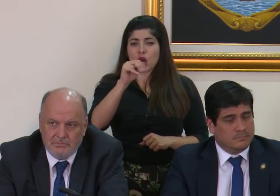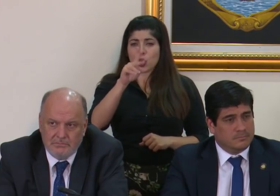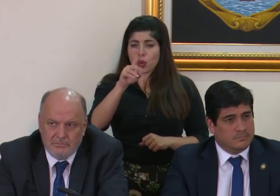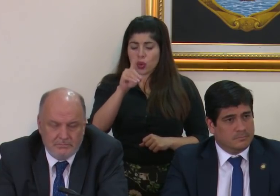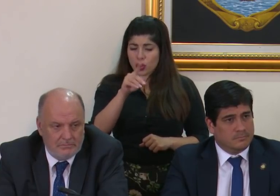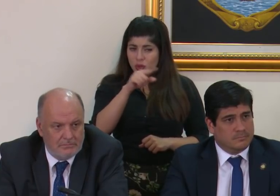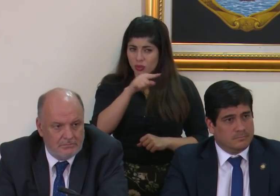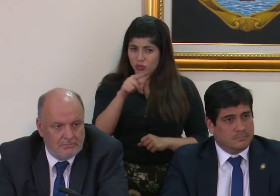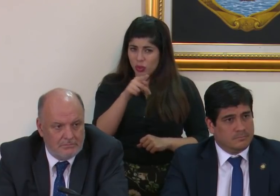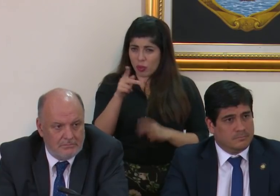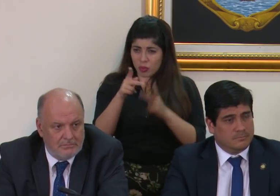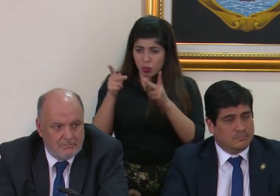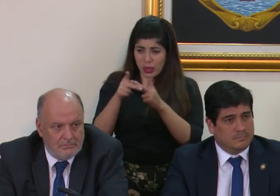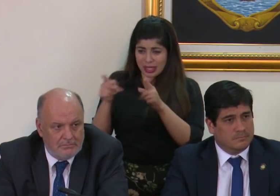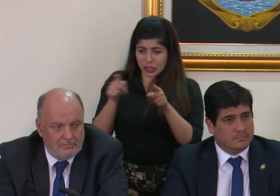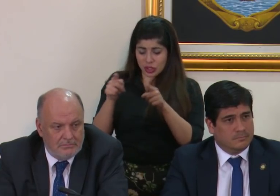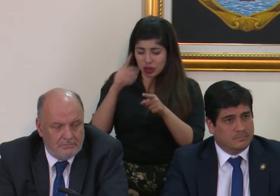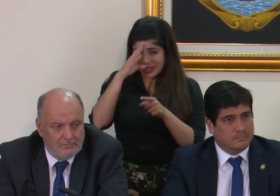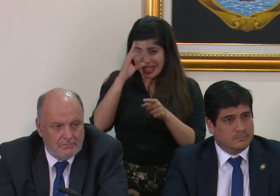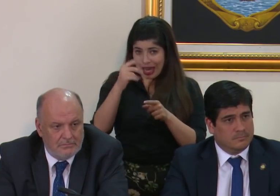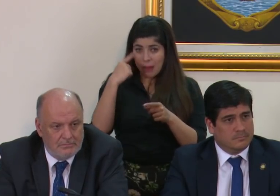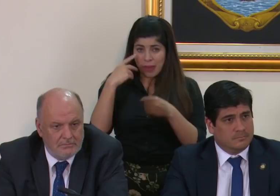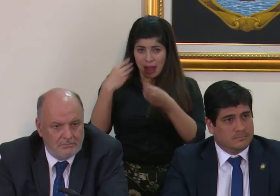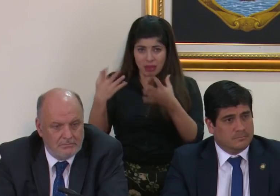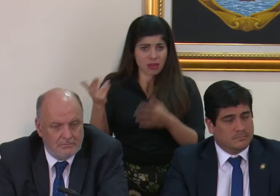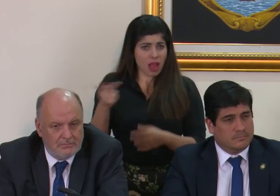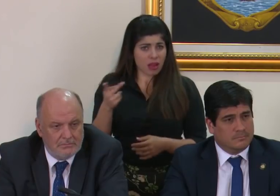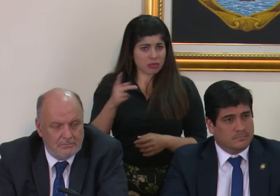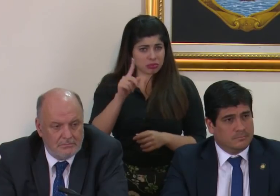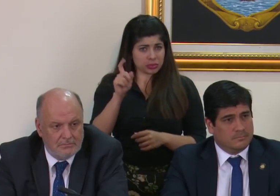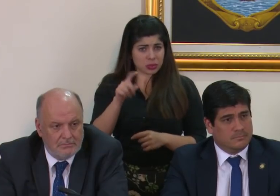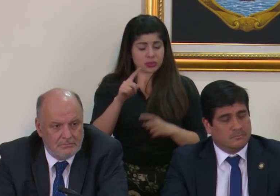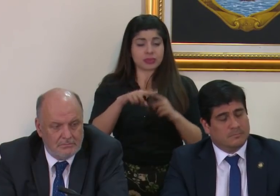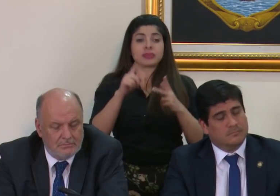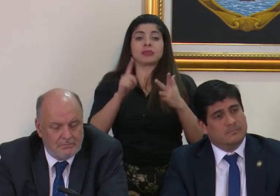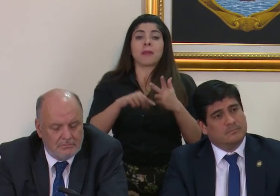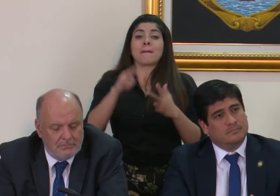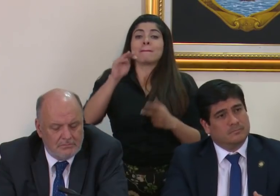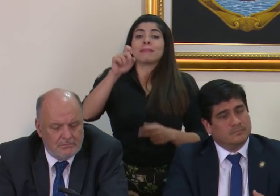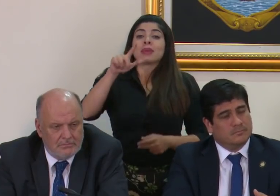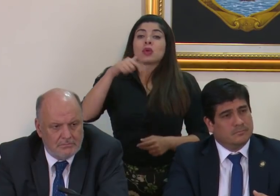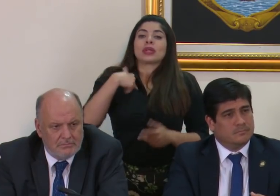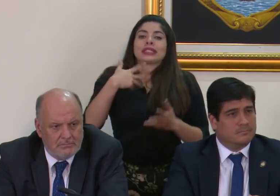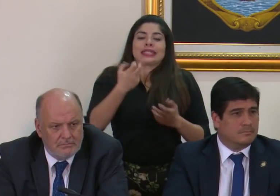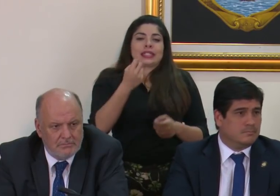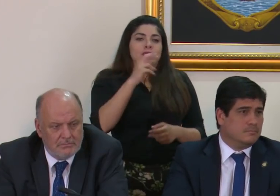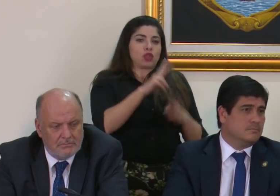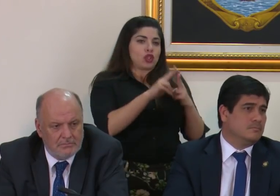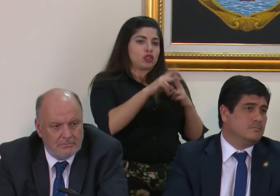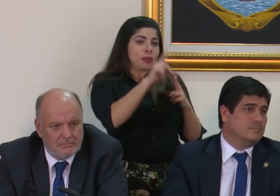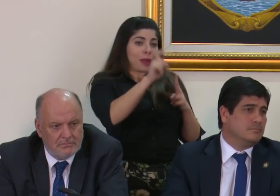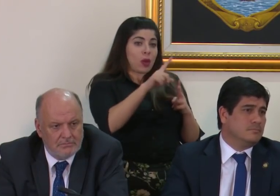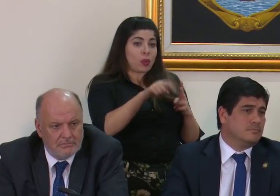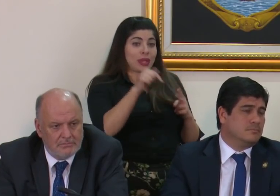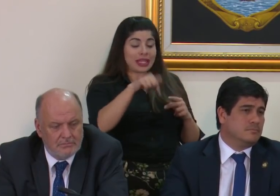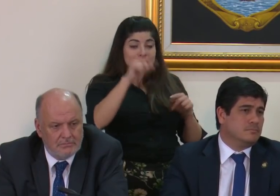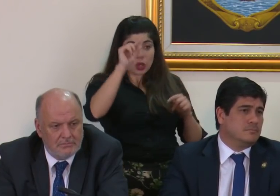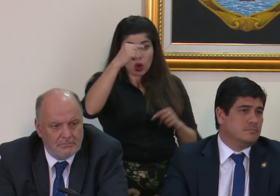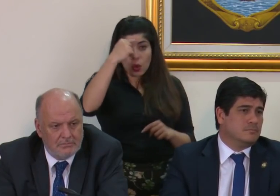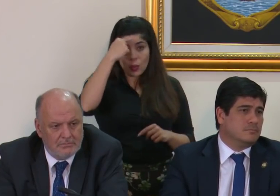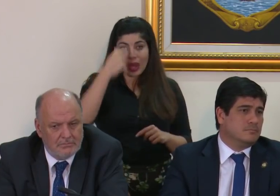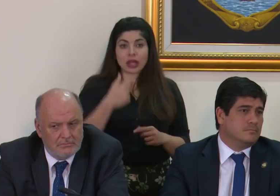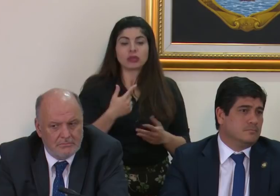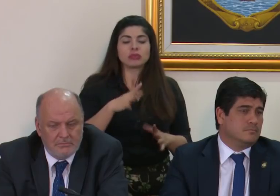contemplando para esos dos jerarcas y para don Manuel quería hacerle dos consultas a este gobierno se le ha